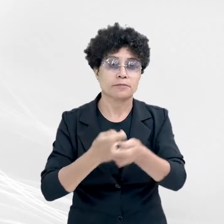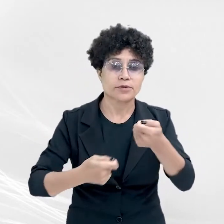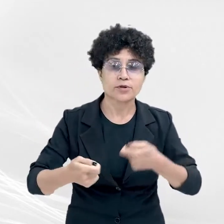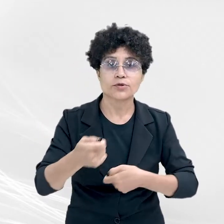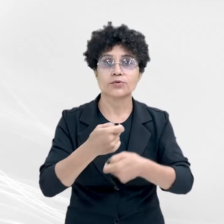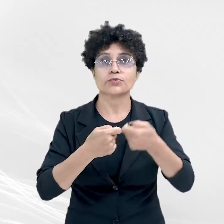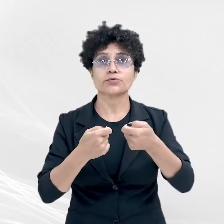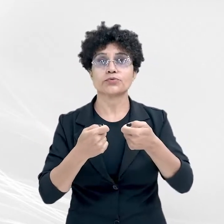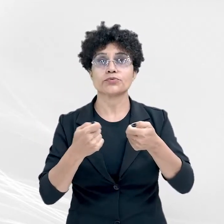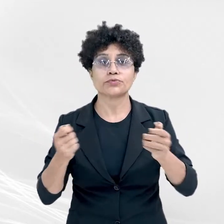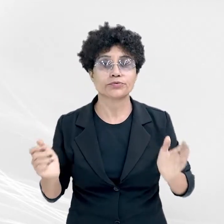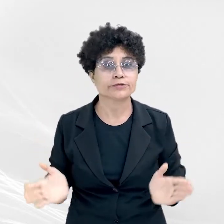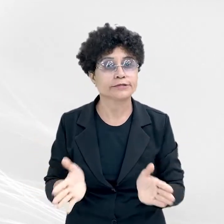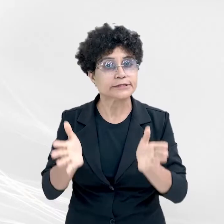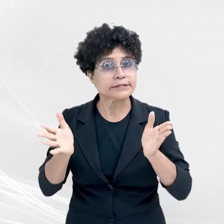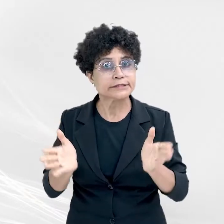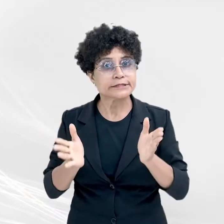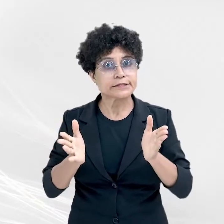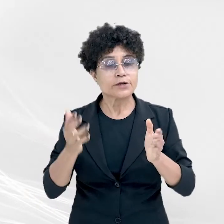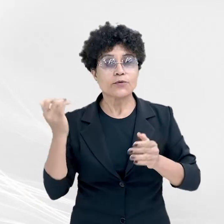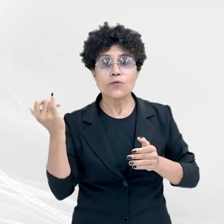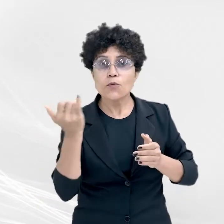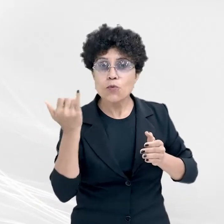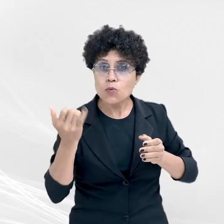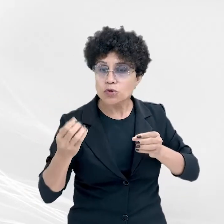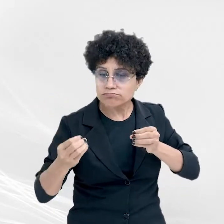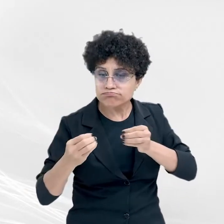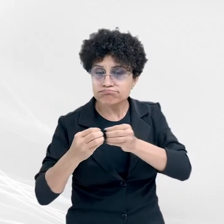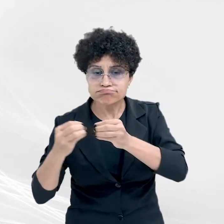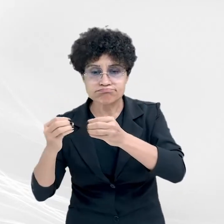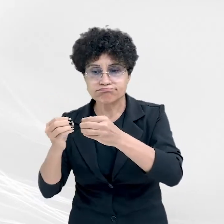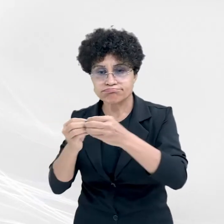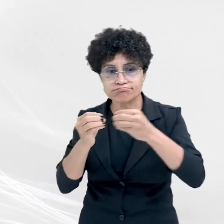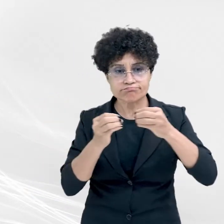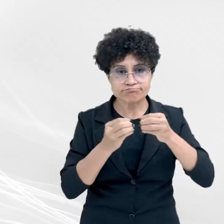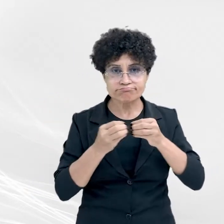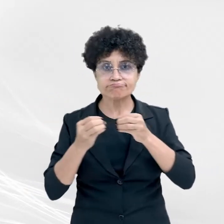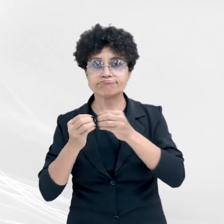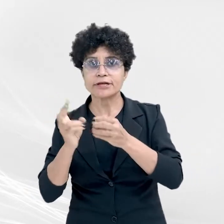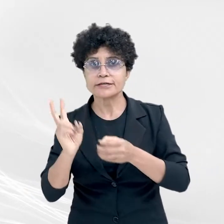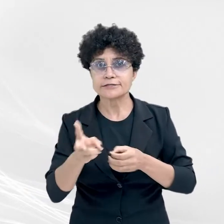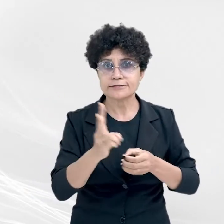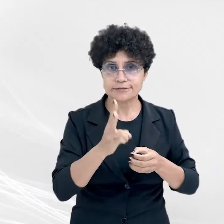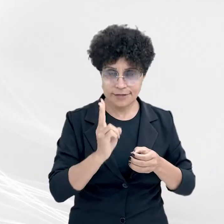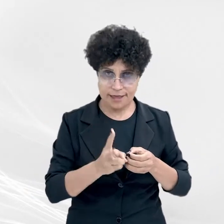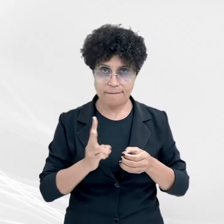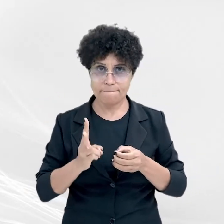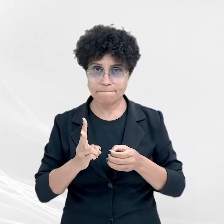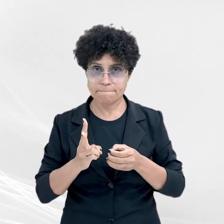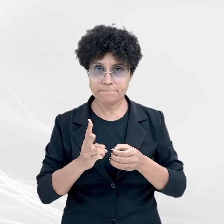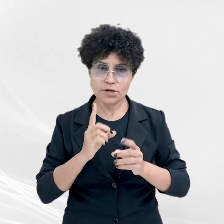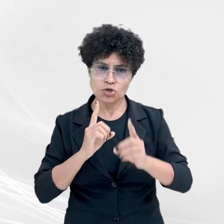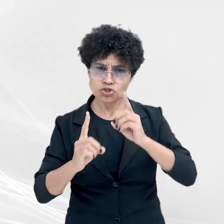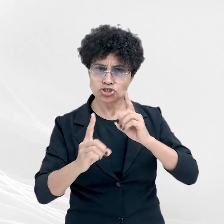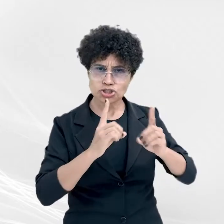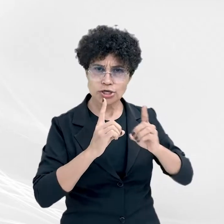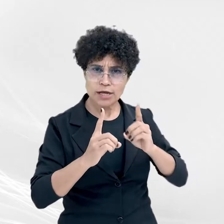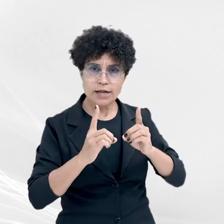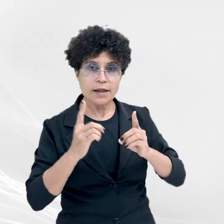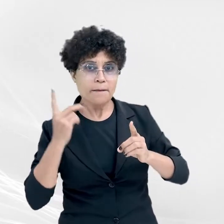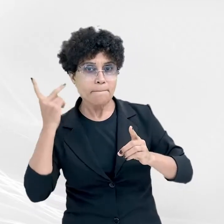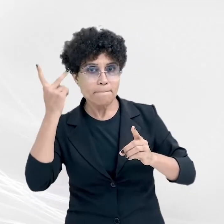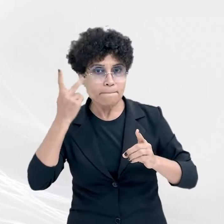ressaltando que a aproximação e o diálogo constante entre promotores e procuradores de